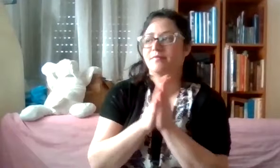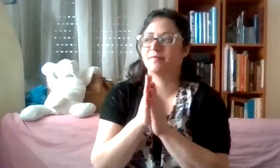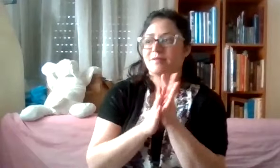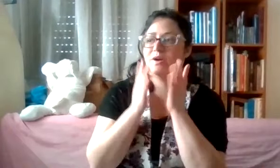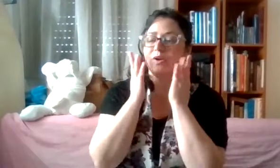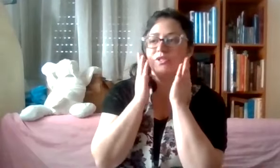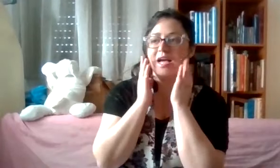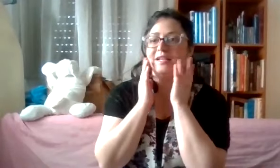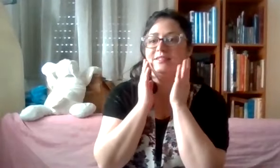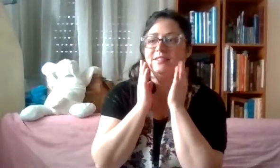מה עוד או שאלתי?